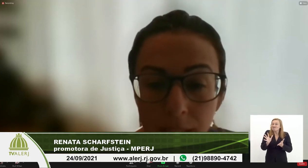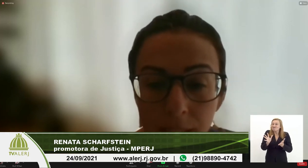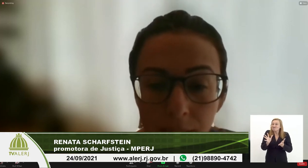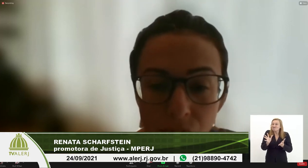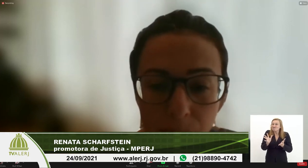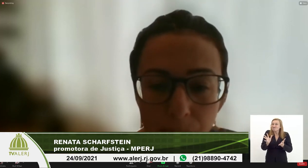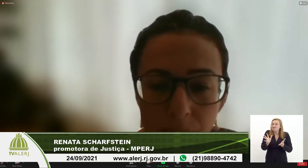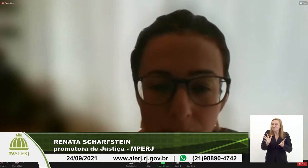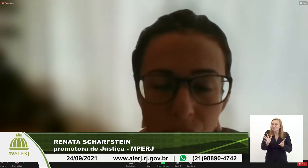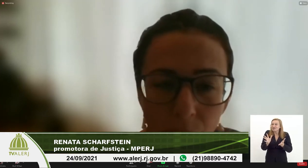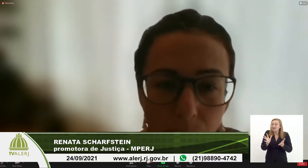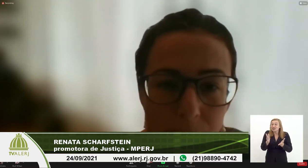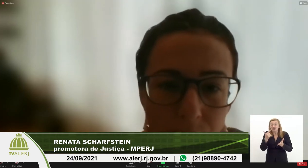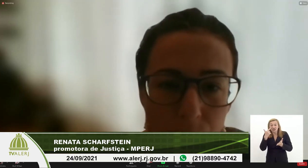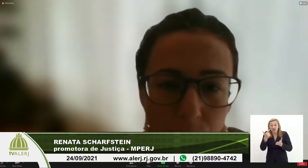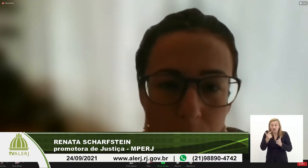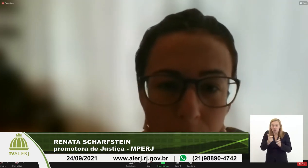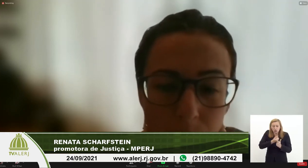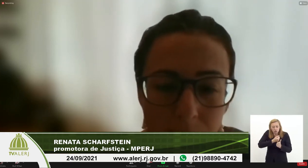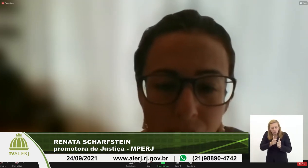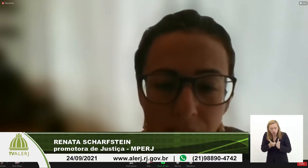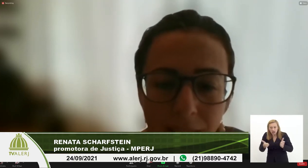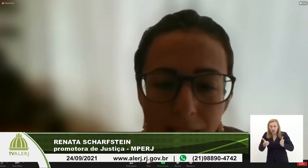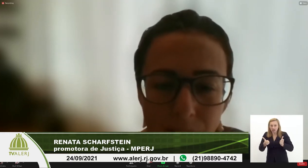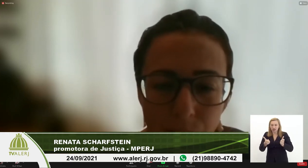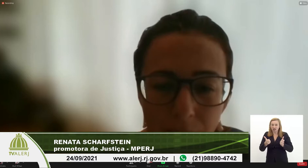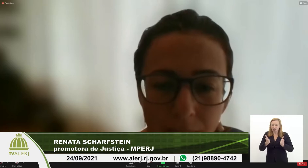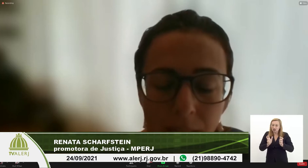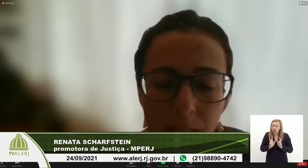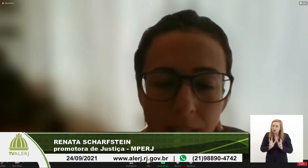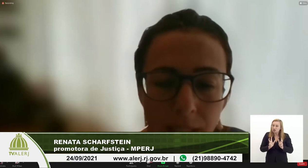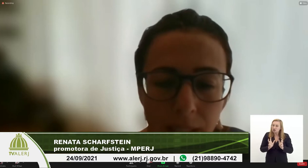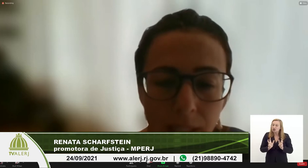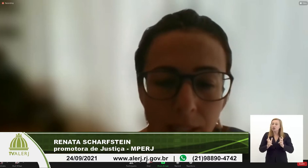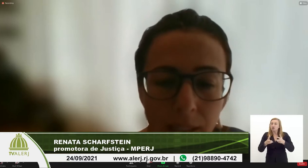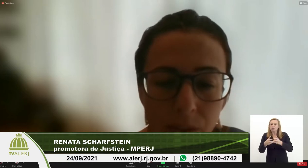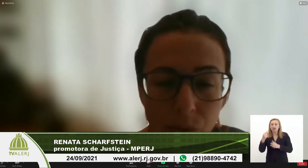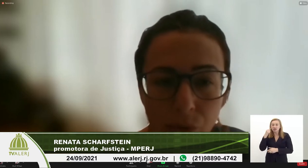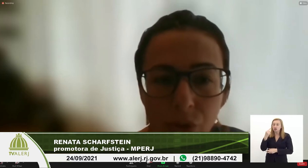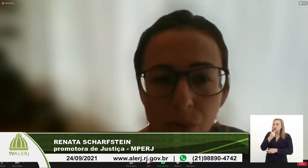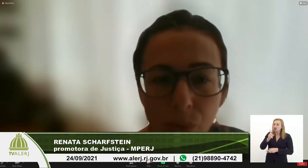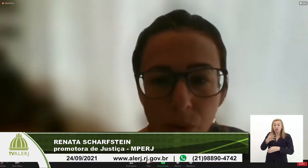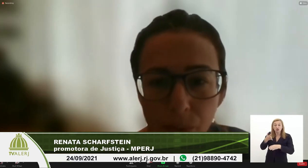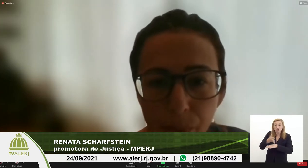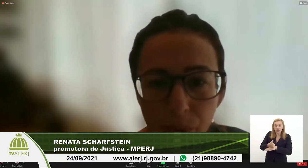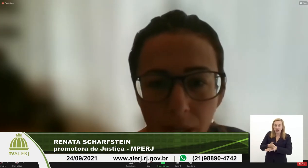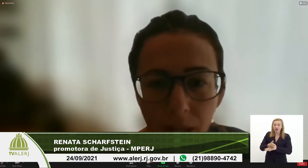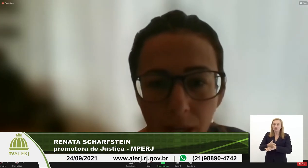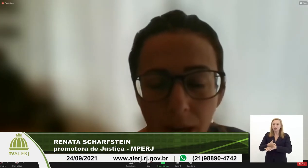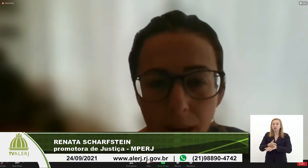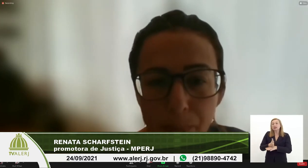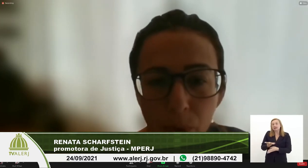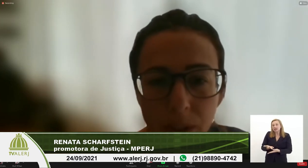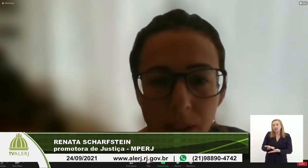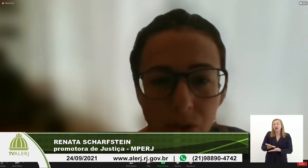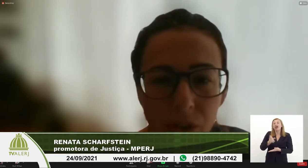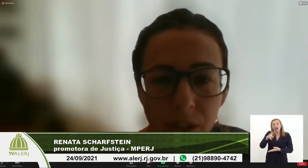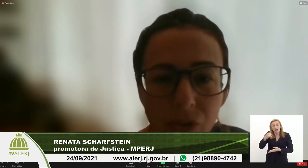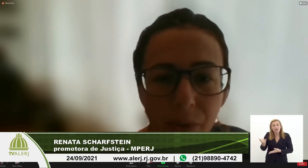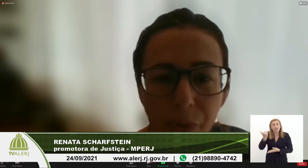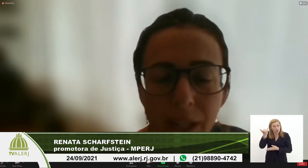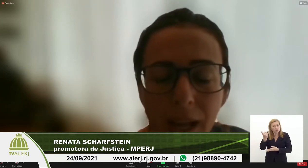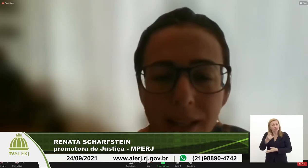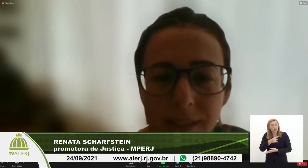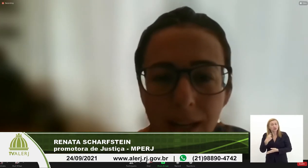que as demandas da comunidade surda não tem chegado né e isso nos diz muito porque é importante